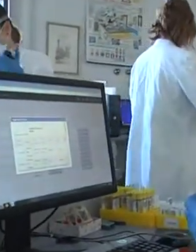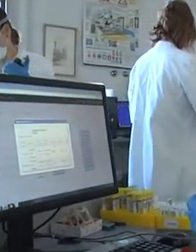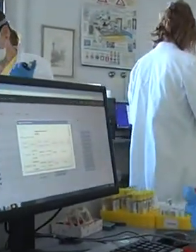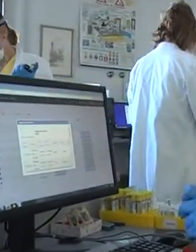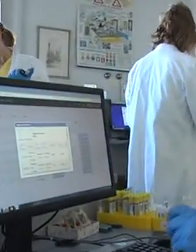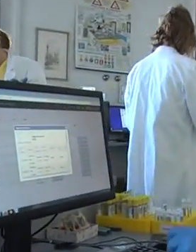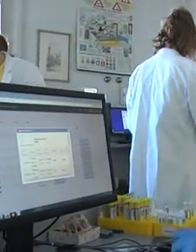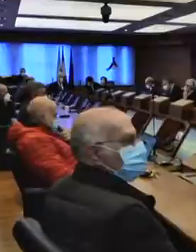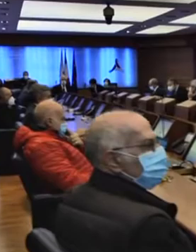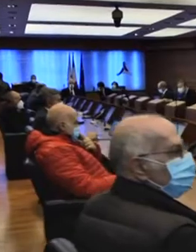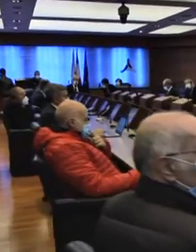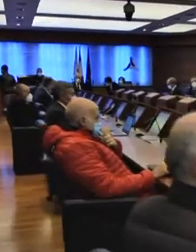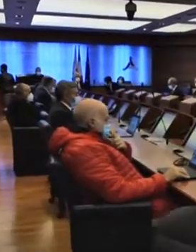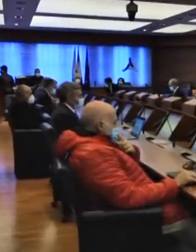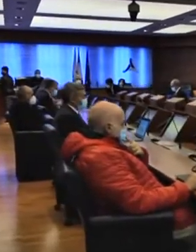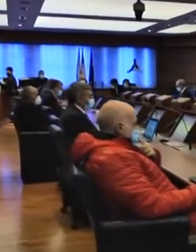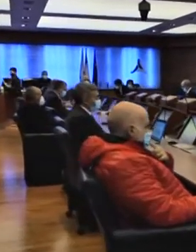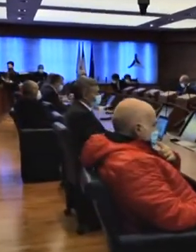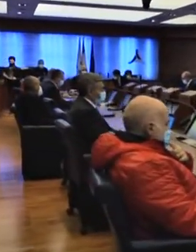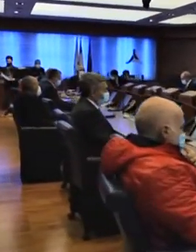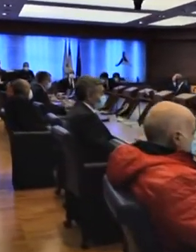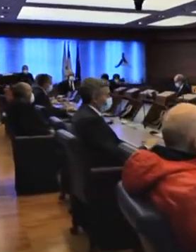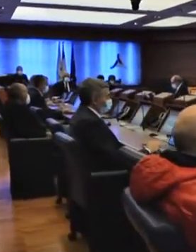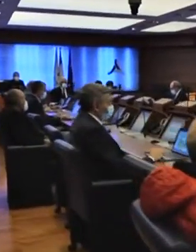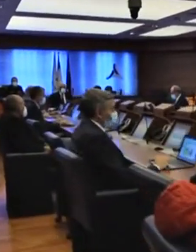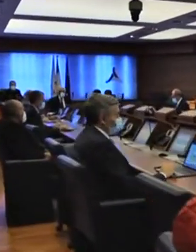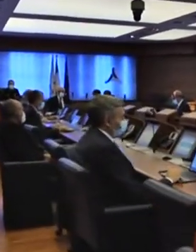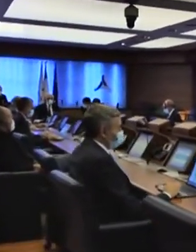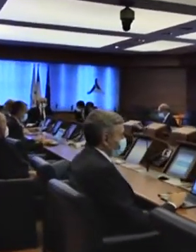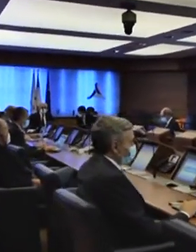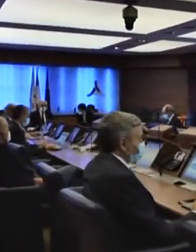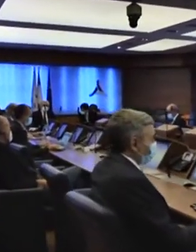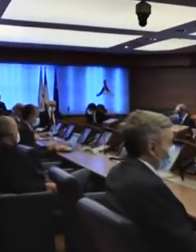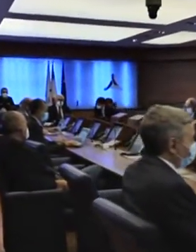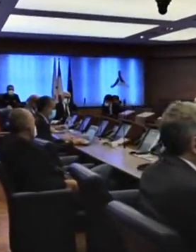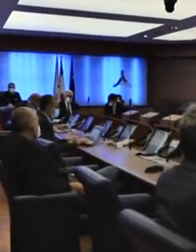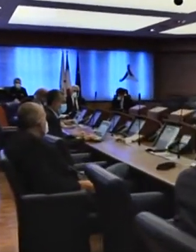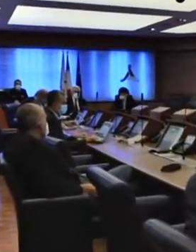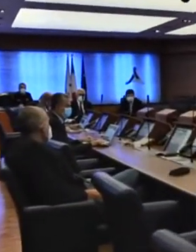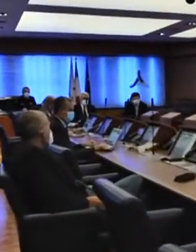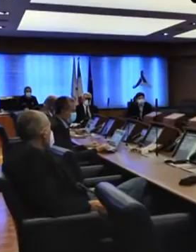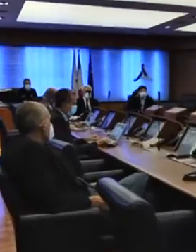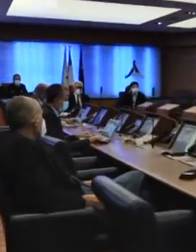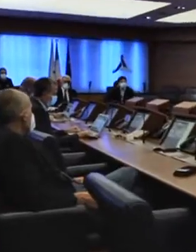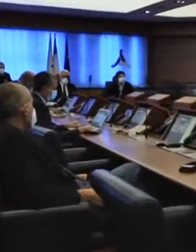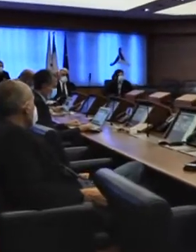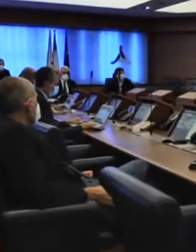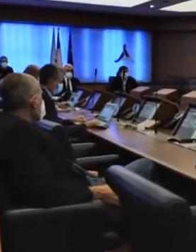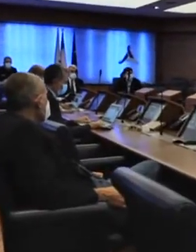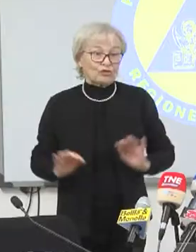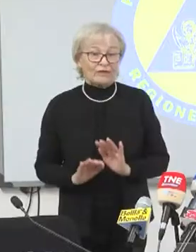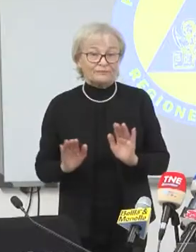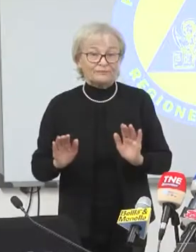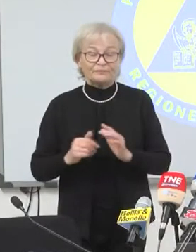direttrice Francesca Russo sta discutendo le nuove regole con governo e CTS. Questo non significa che il tracciamento non serva, ma va